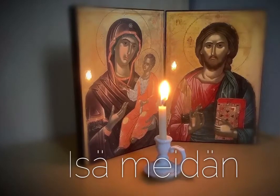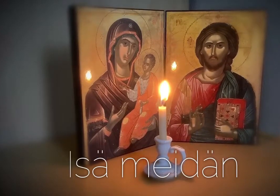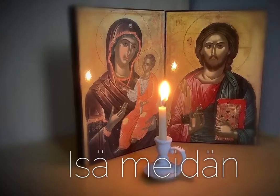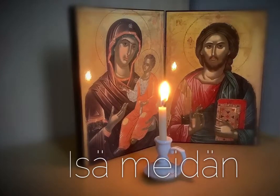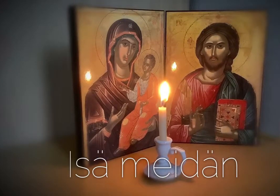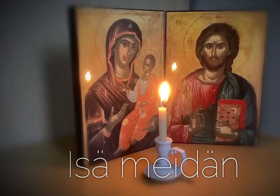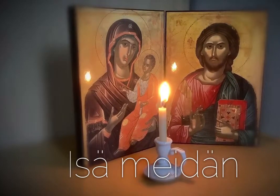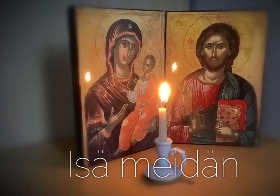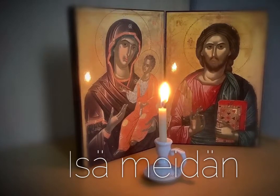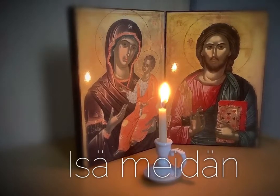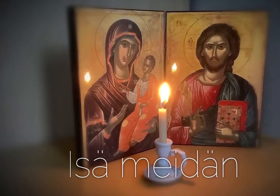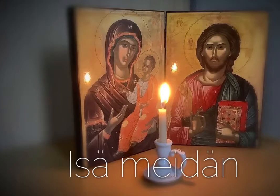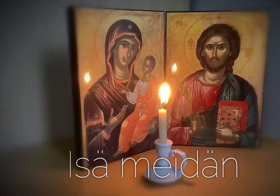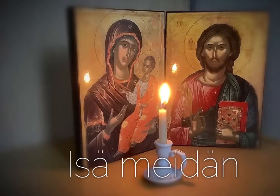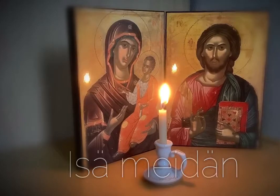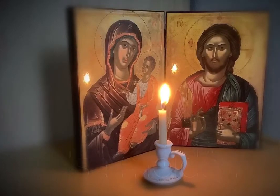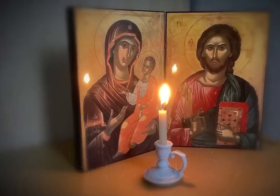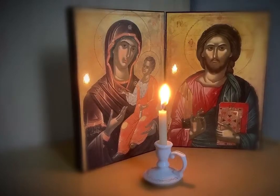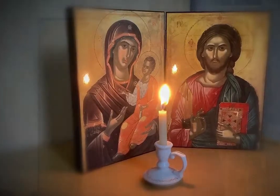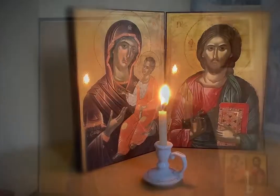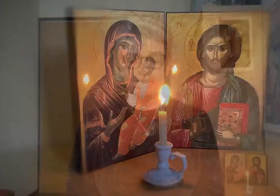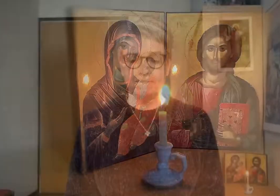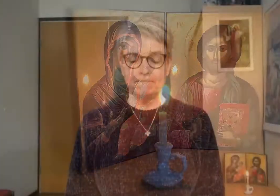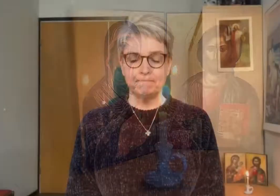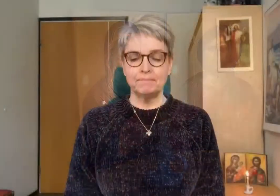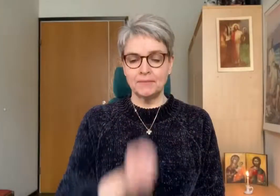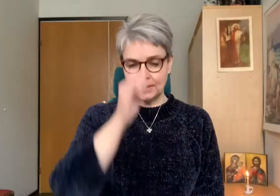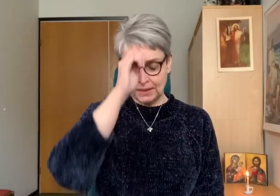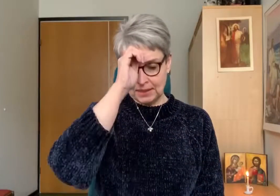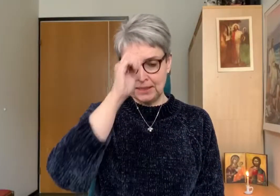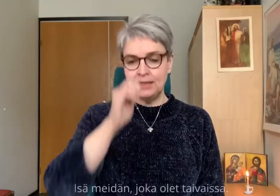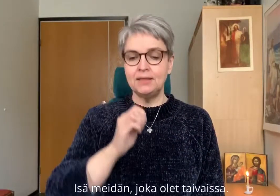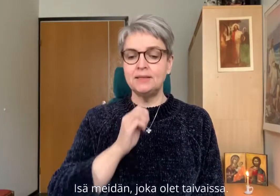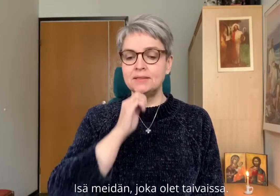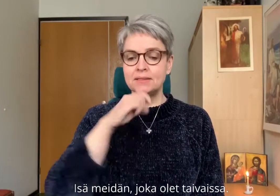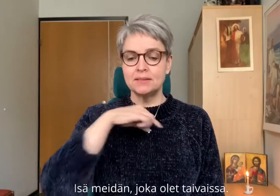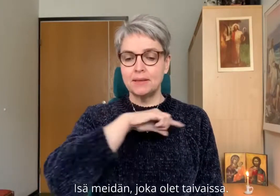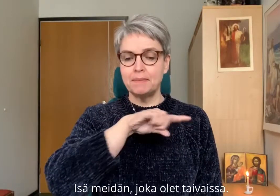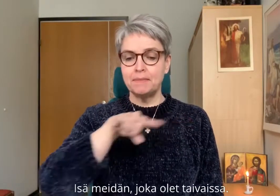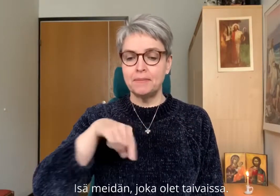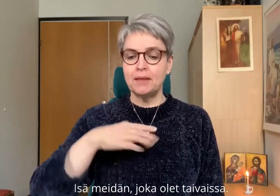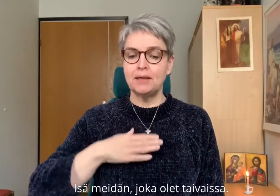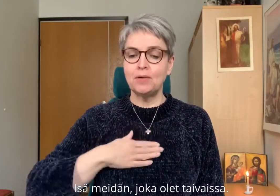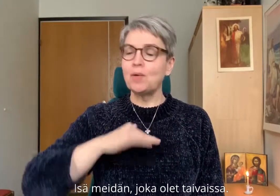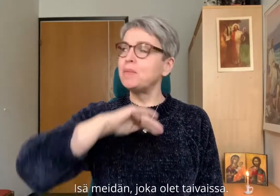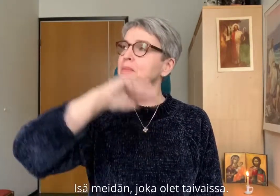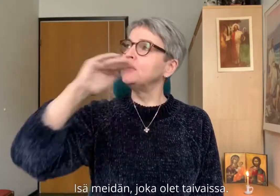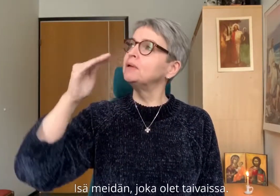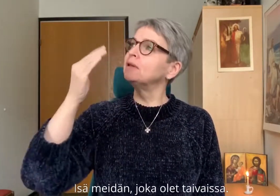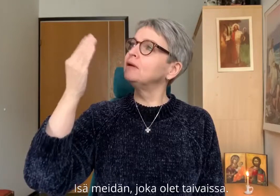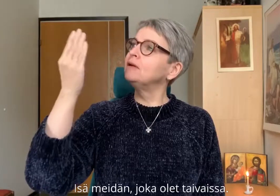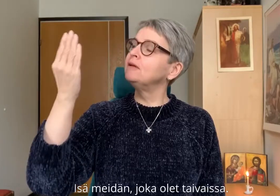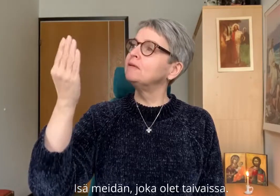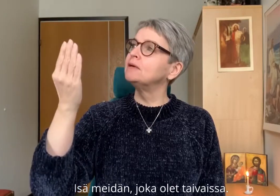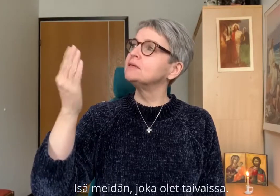joka olet taivaissa,